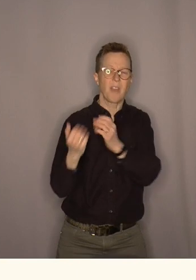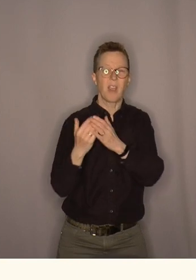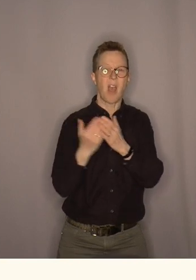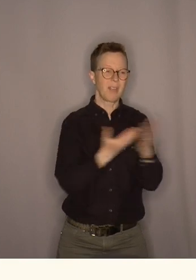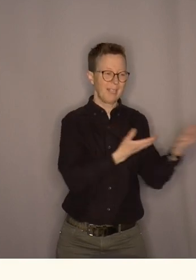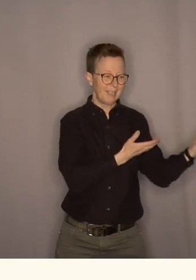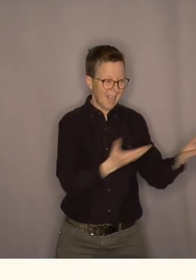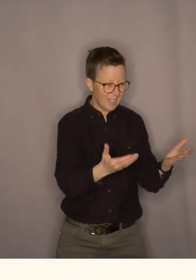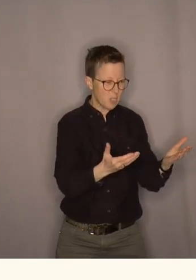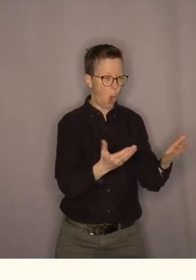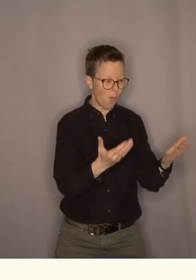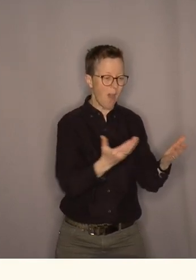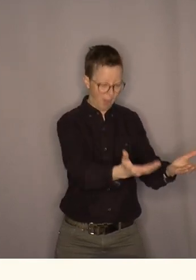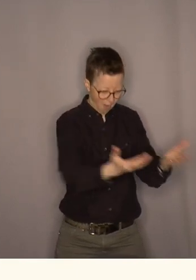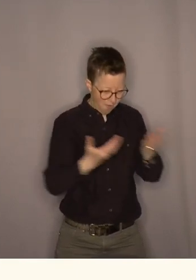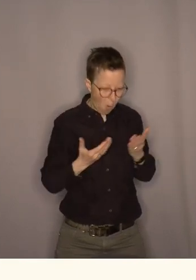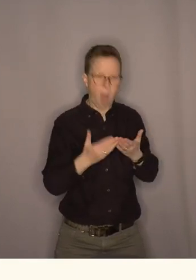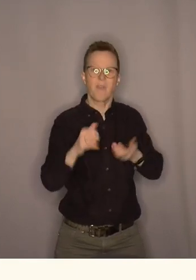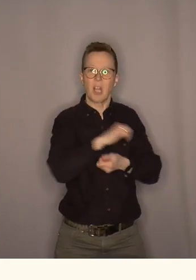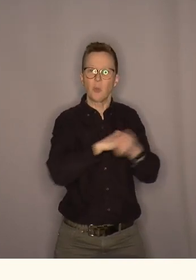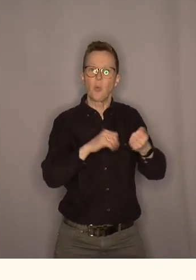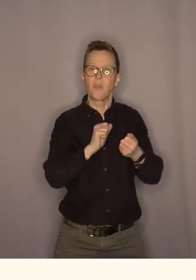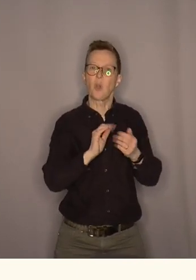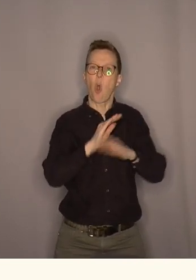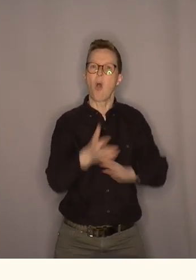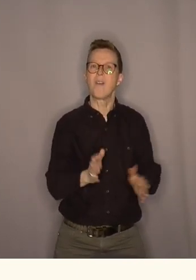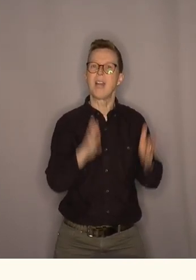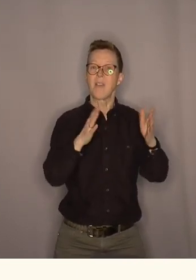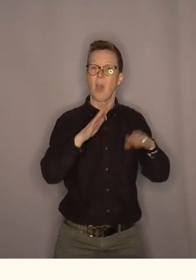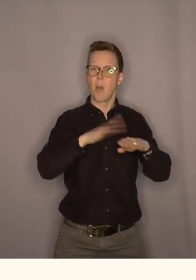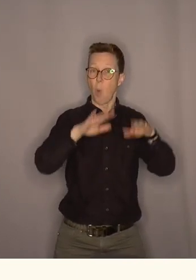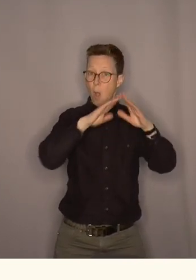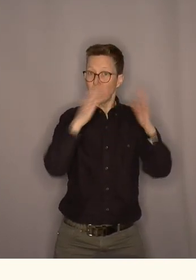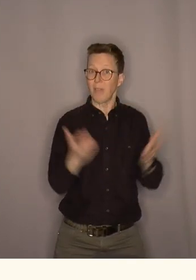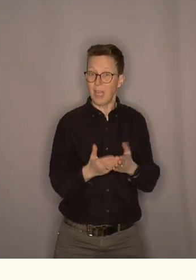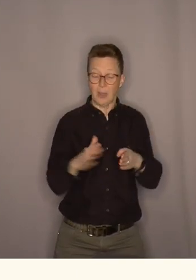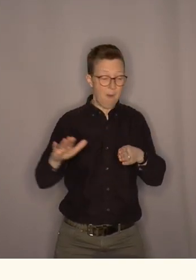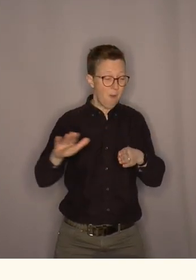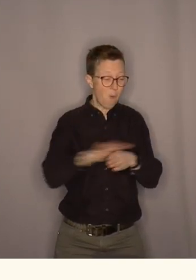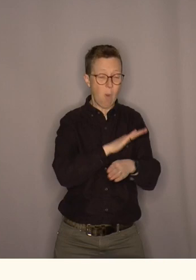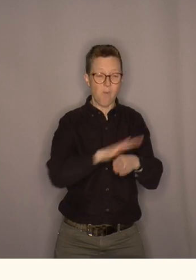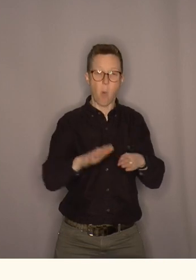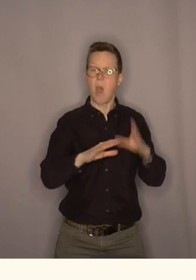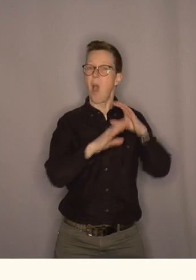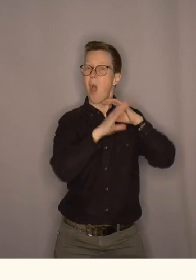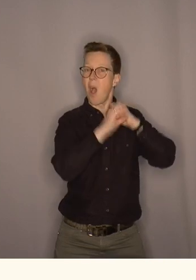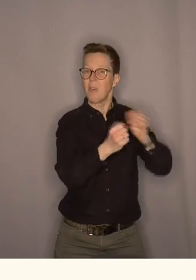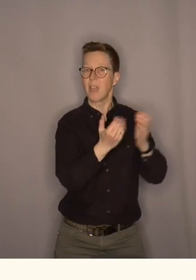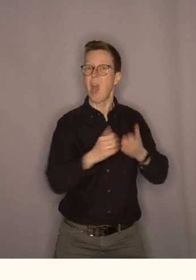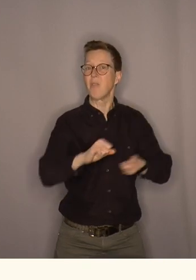det som naturen gir oss hvis vi skal klare å overleve på denne planeten helt fullstendig avhengig